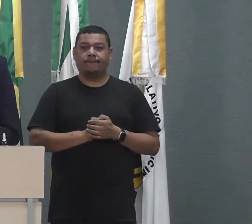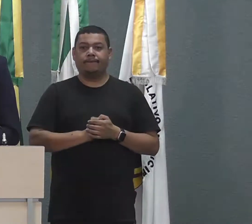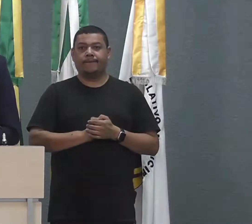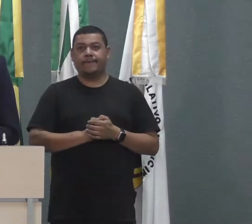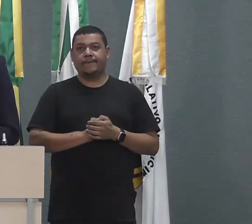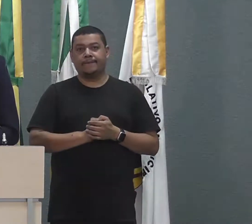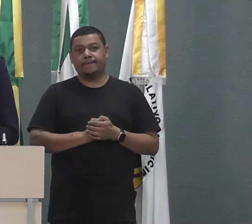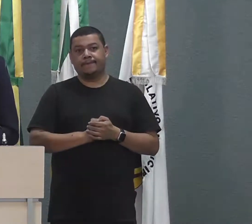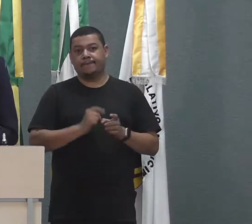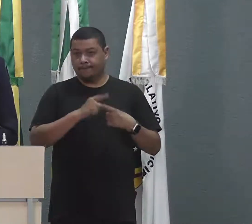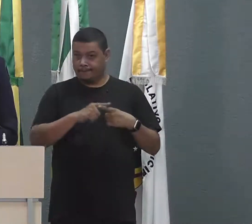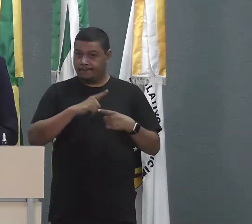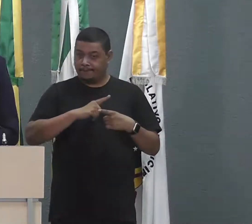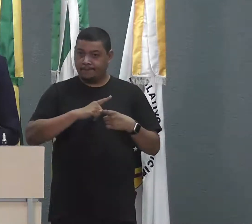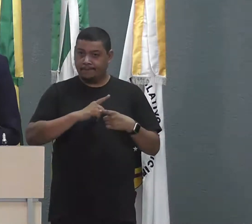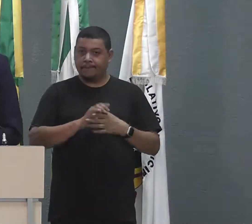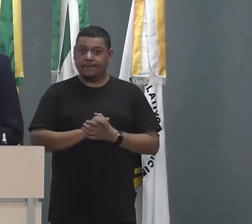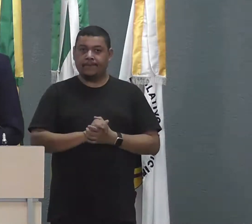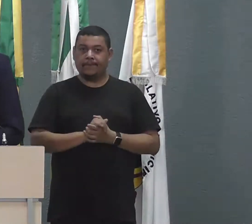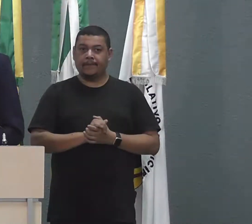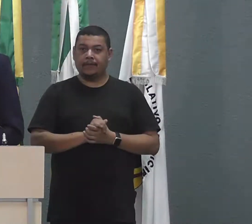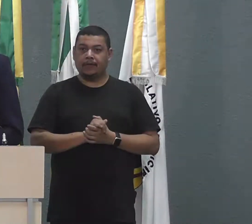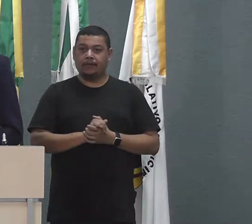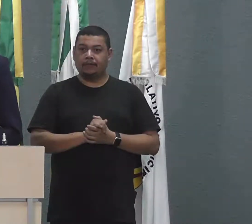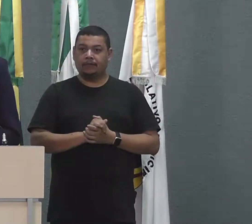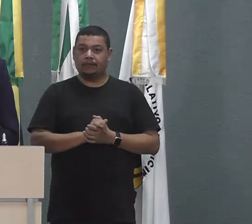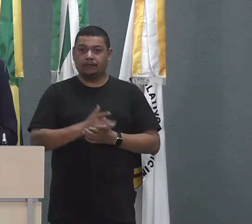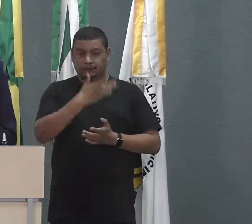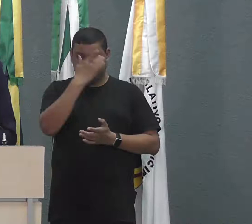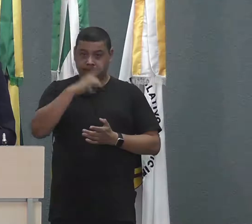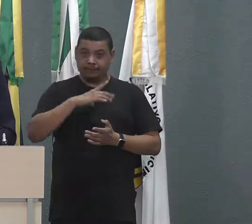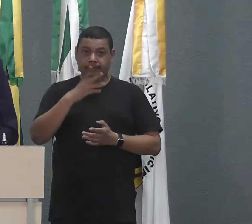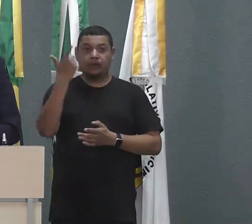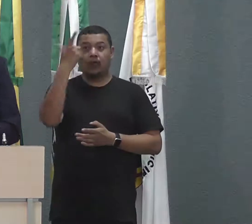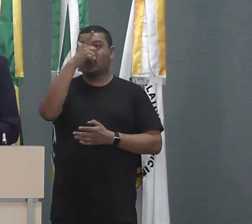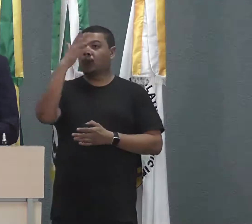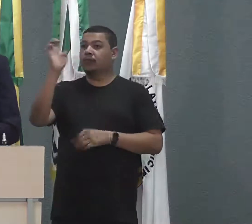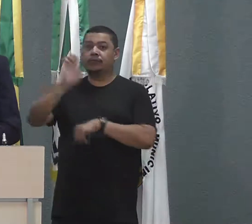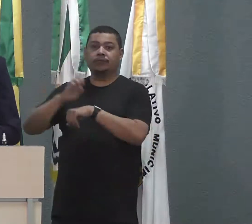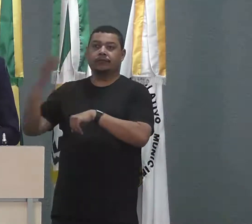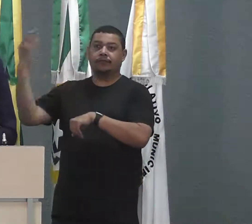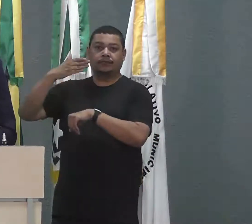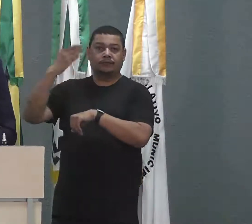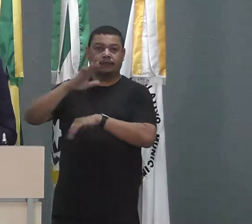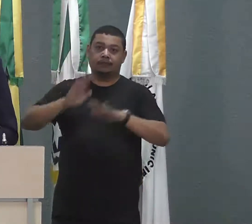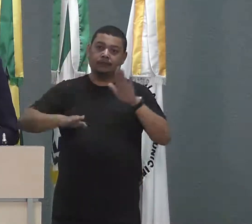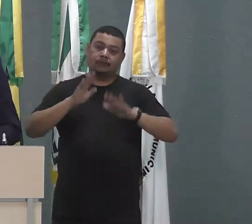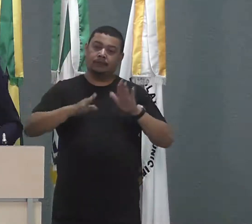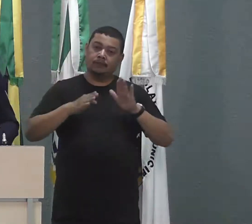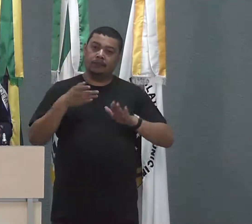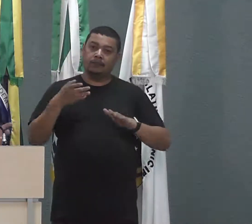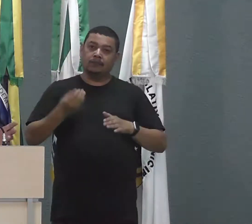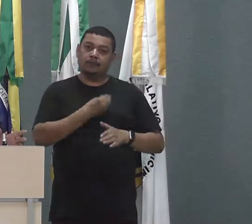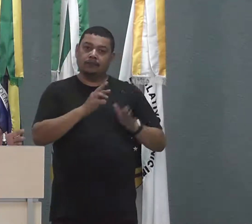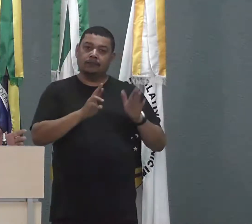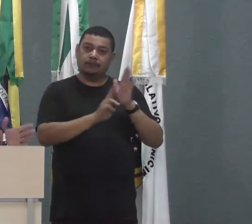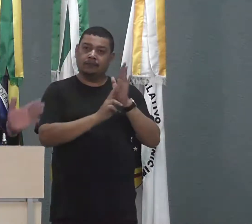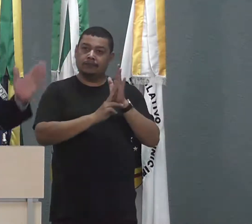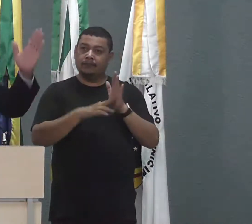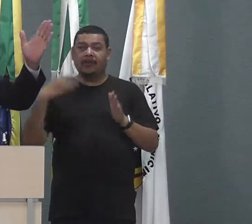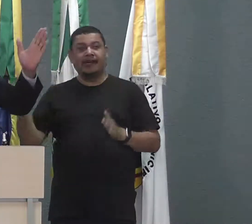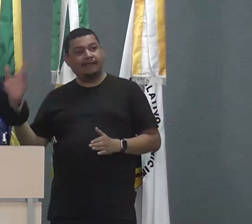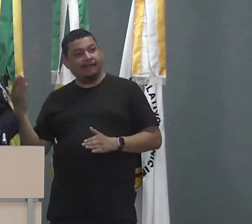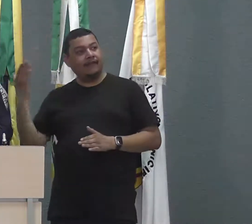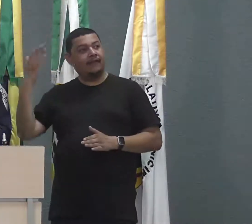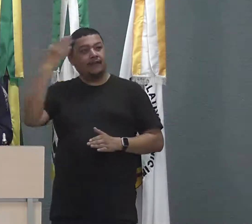fazer a parada de passageiros que vêm de outros estados, que às vezes moram ali no Riozinho, e tem que passar direto